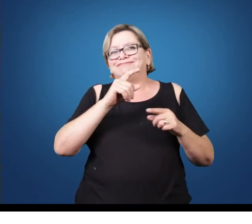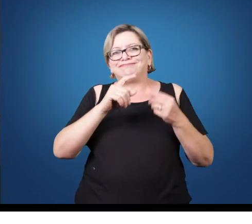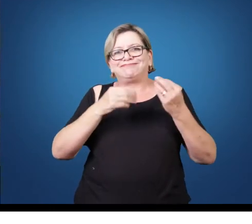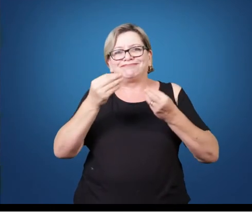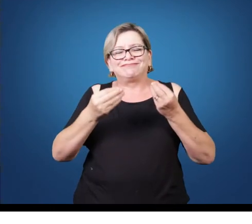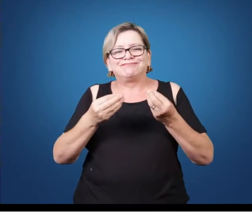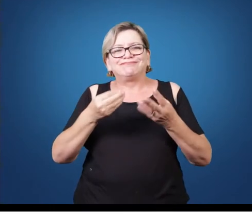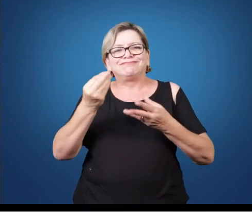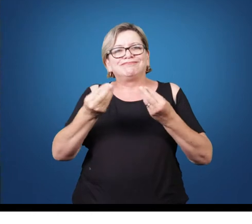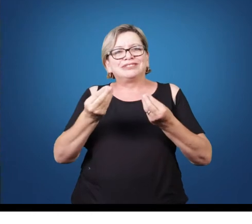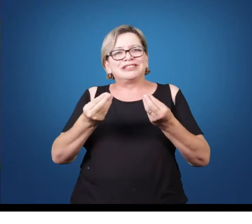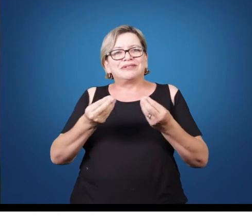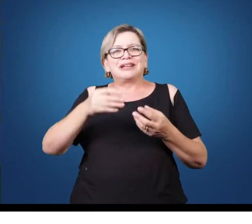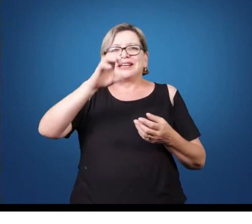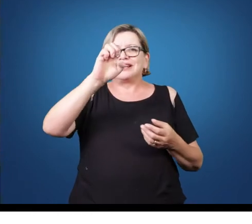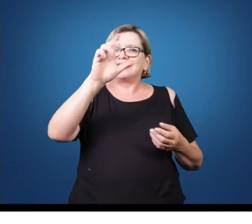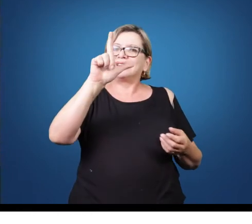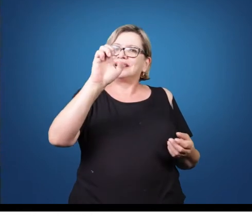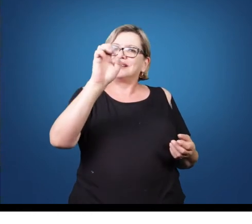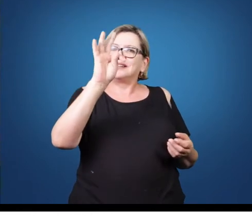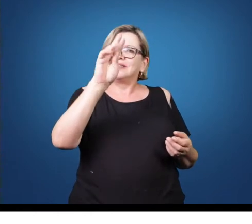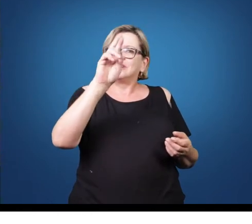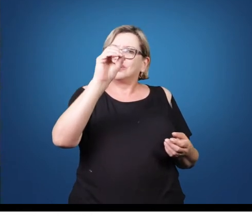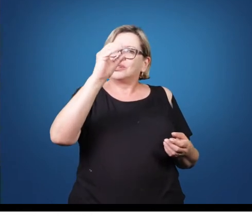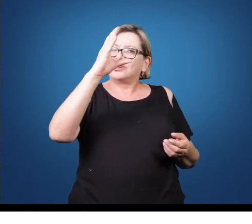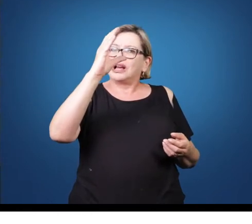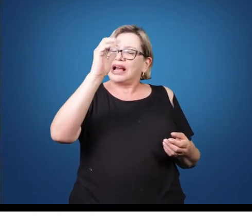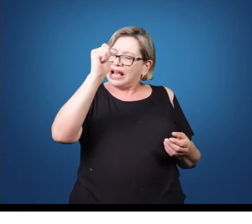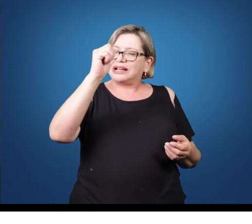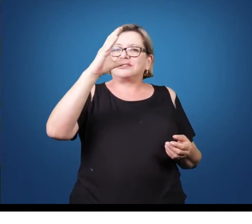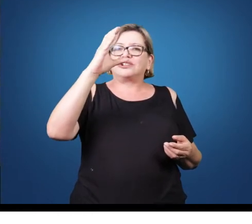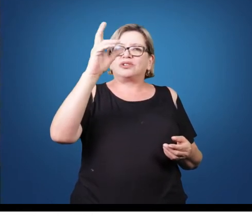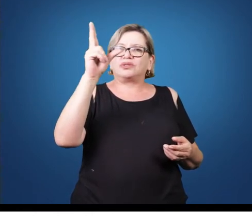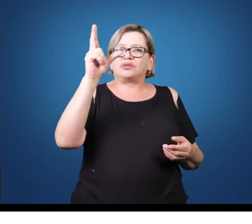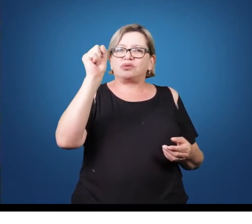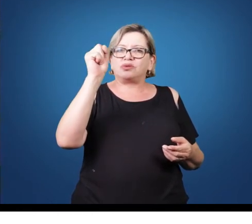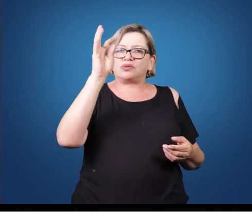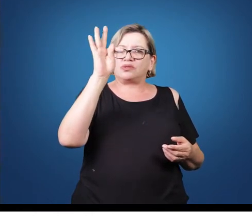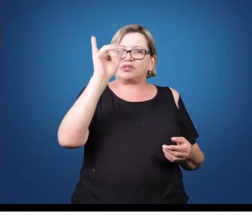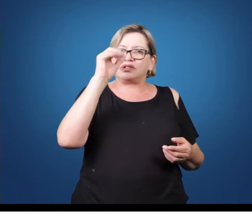E a música eletroacústica vai tendo os dobramentos até os dias de hoje porque cada dia surge uma técnica,